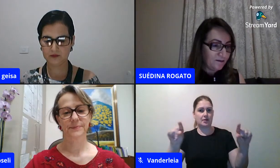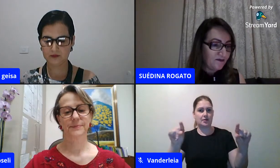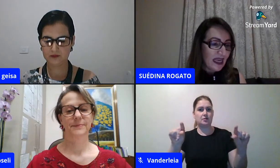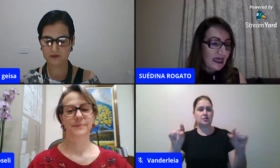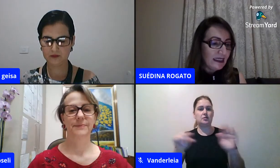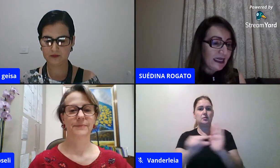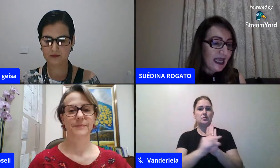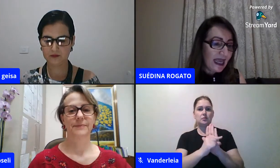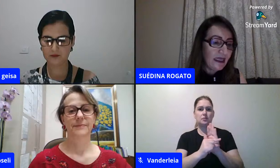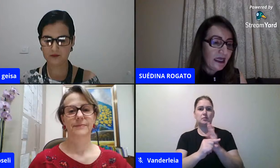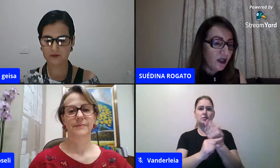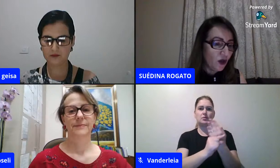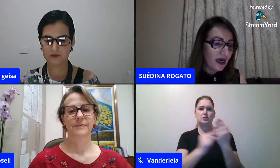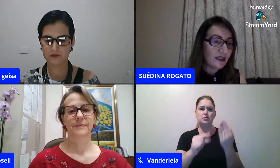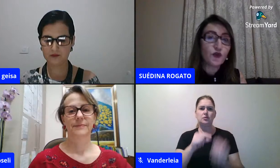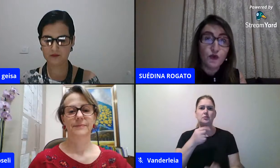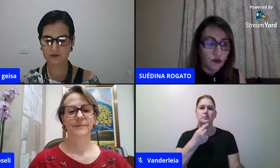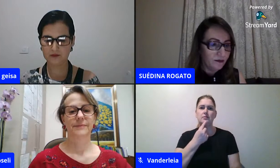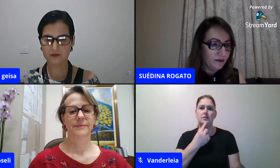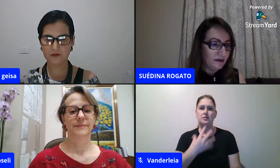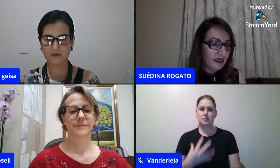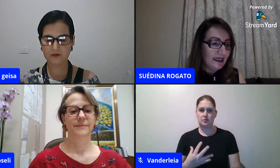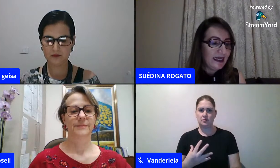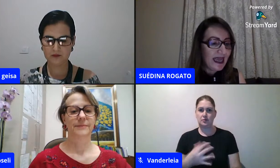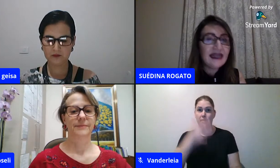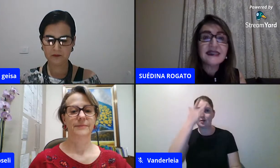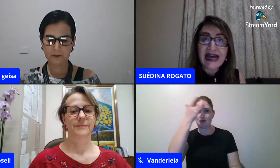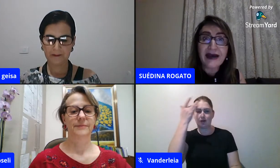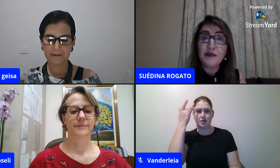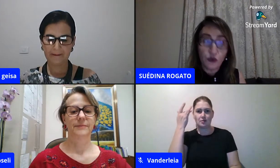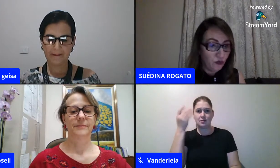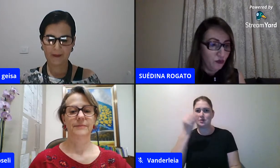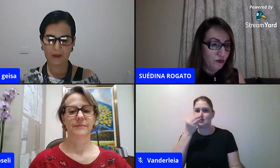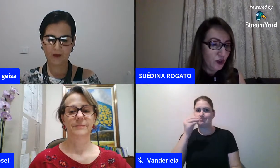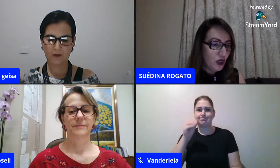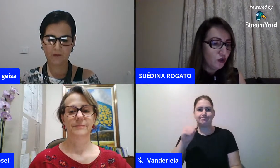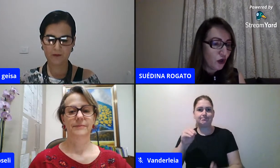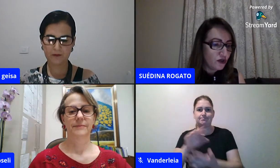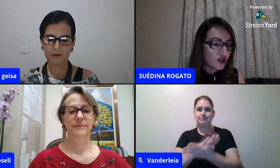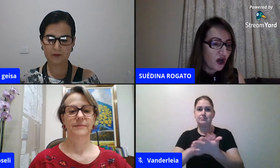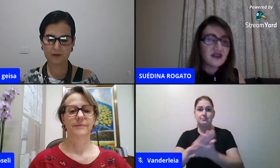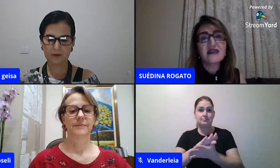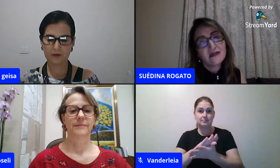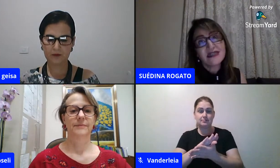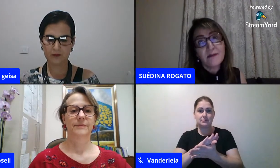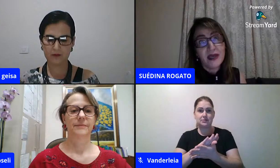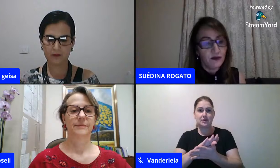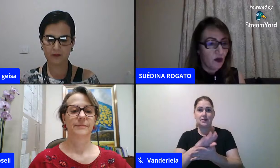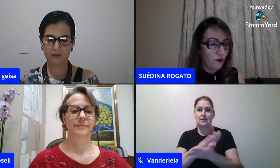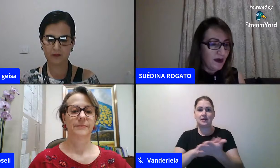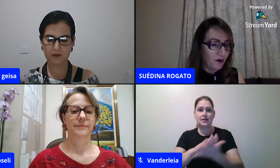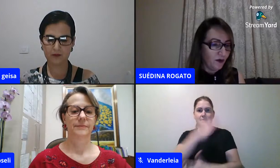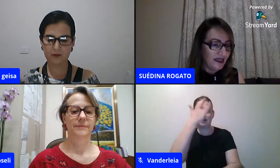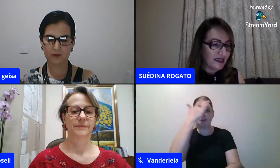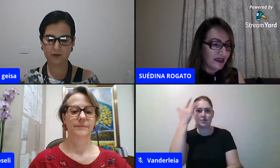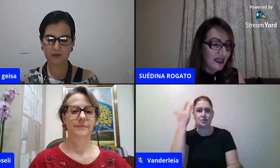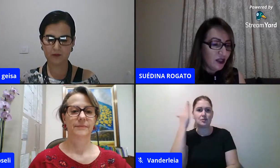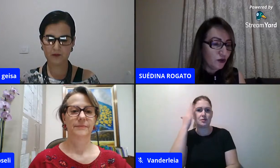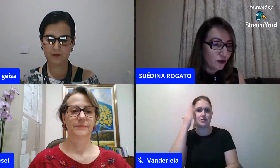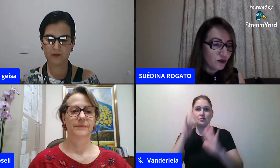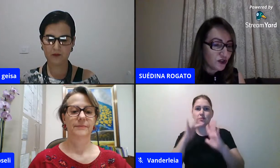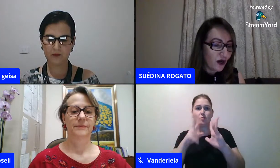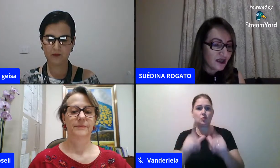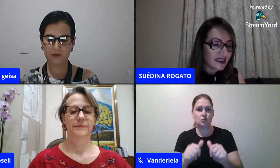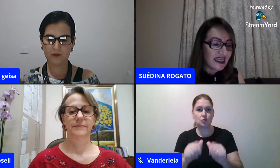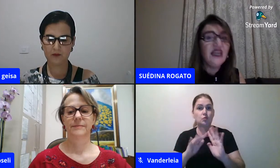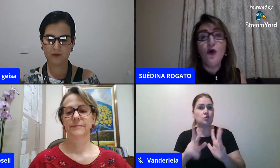Freire ninguém ignora tudo ninguém sabe tudo todos nós sabemos alguma coisa